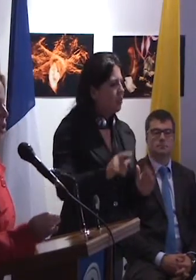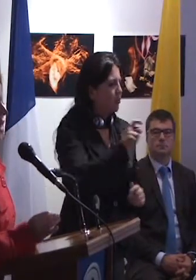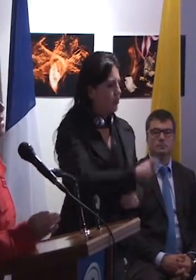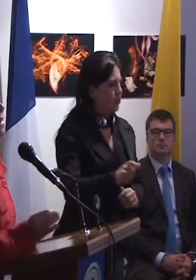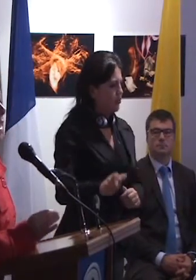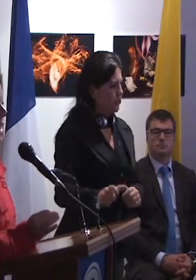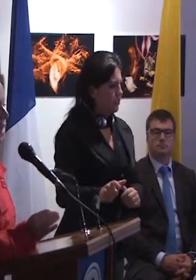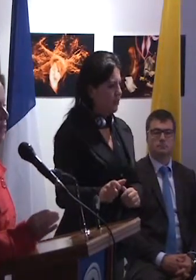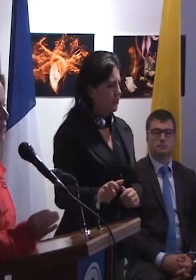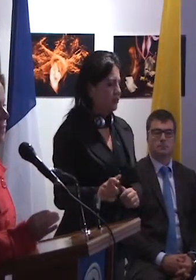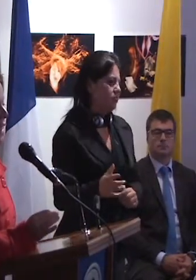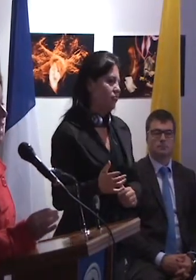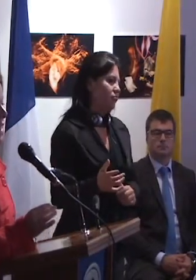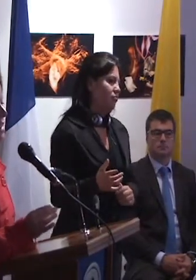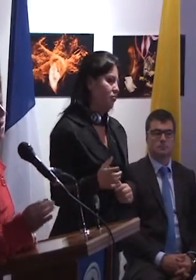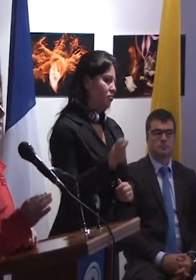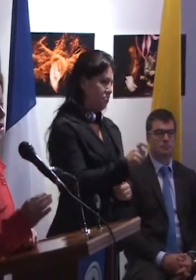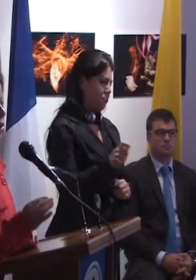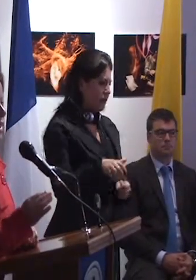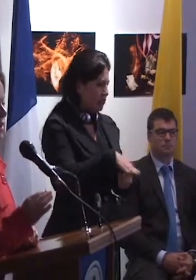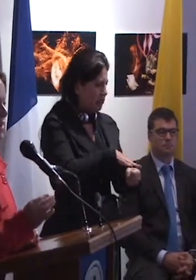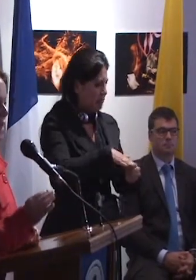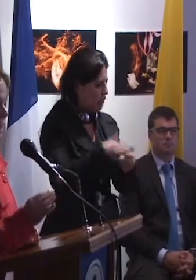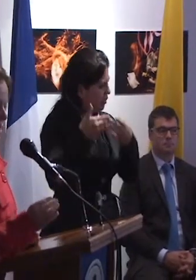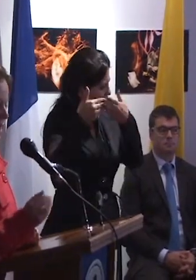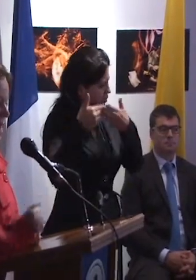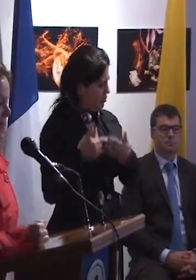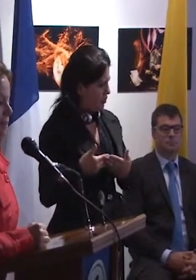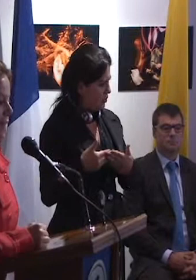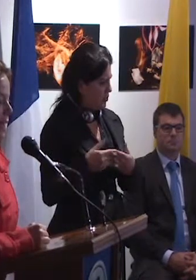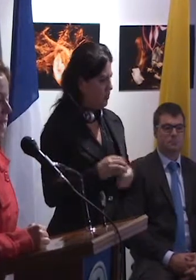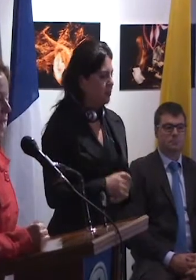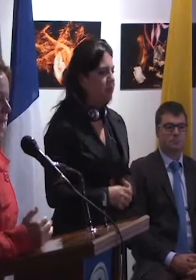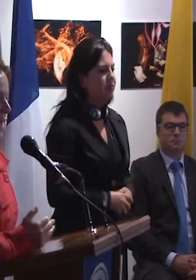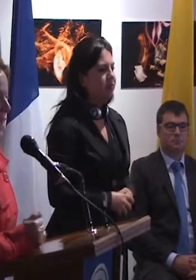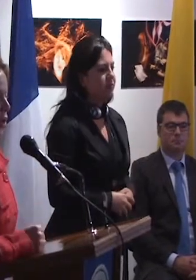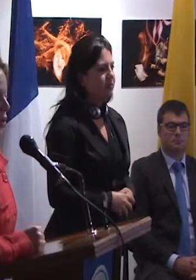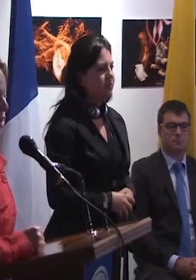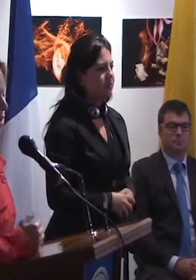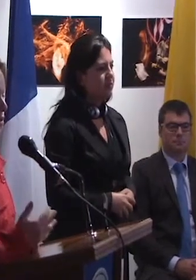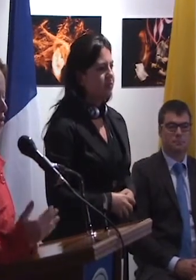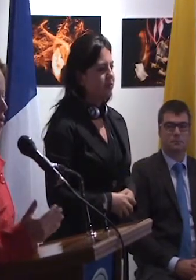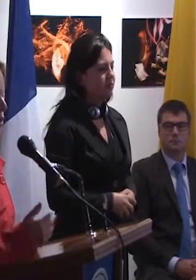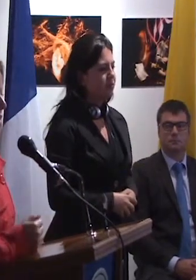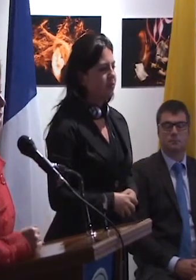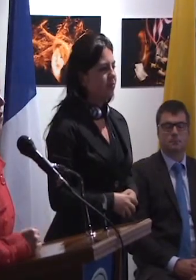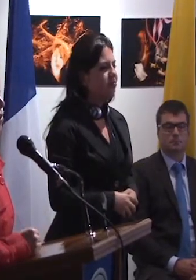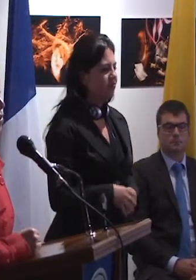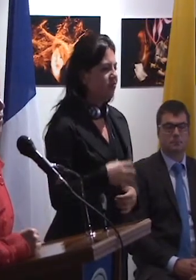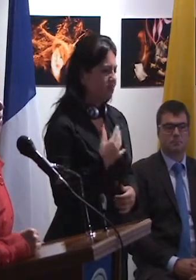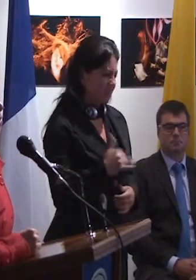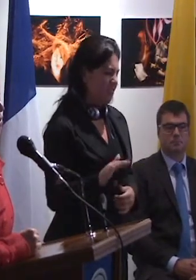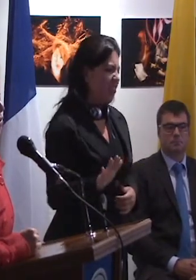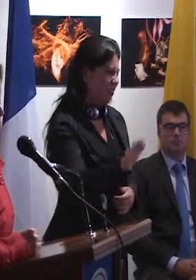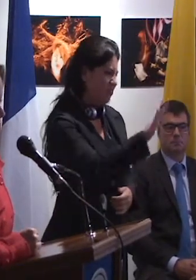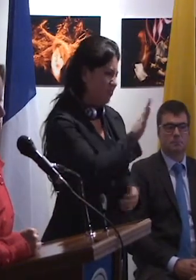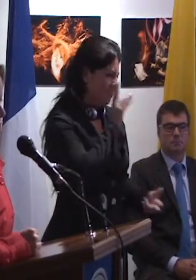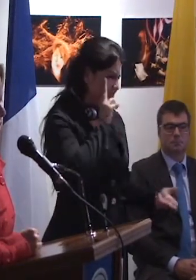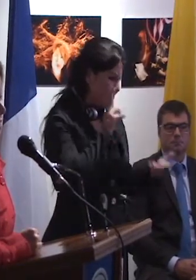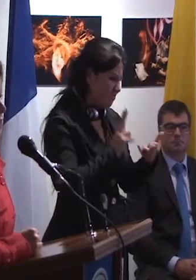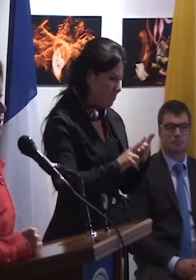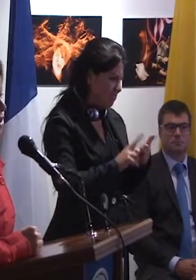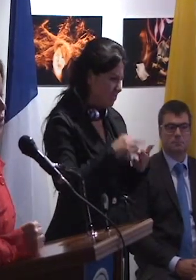las personas en situación de discapacidad. Como es conocido para algunos de nosotros,